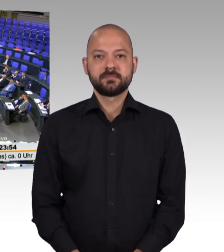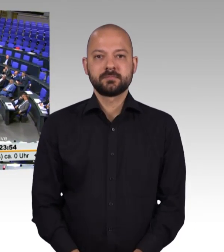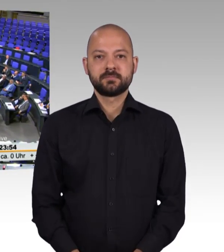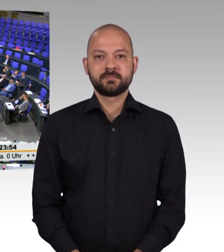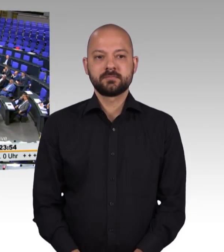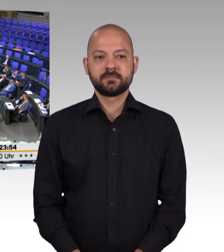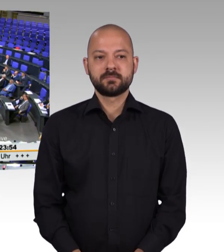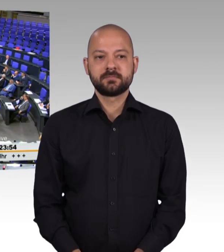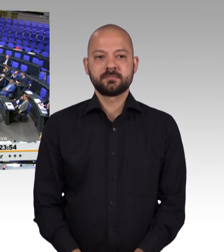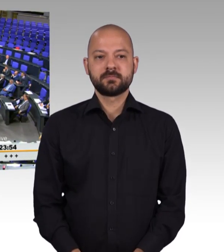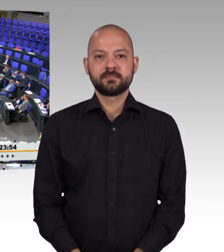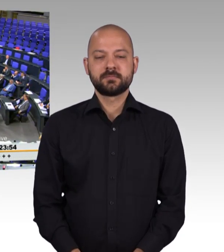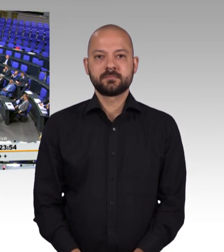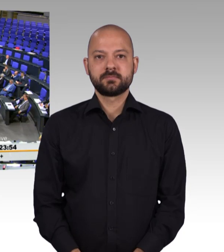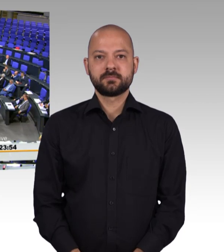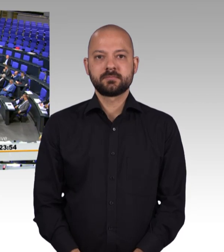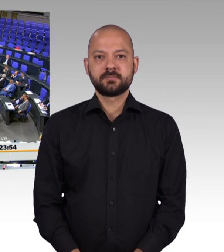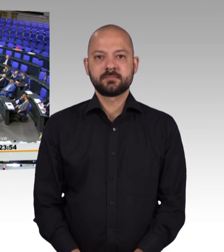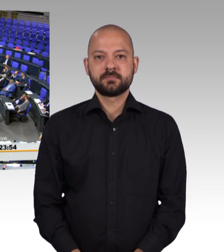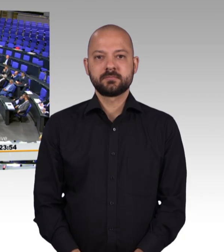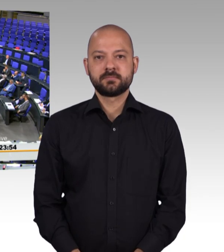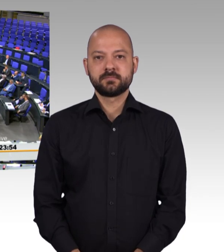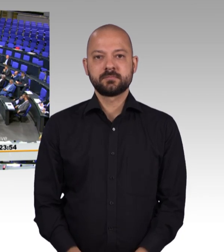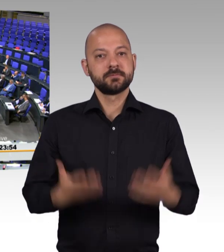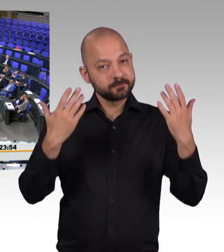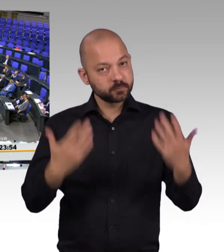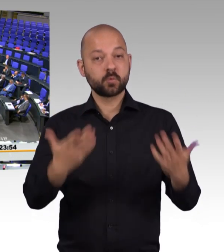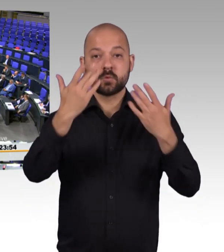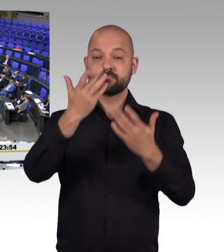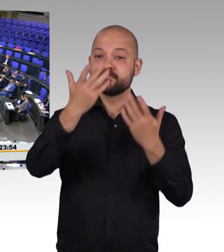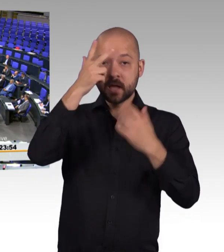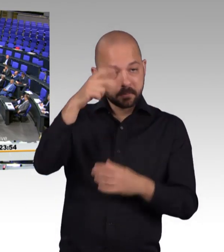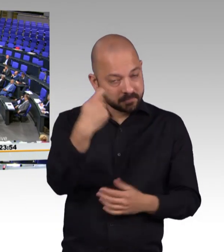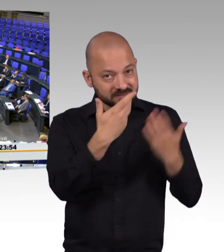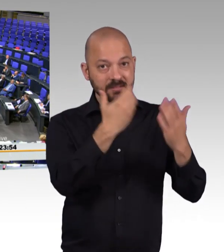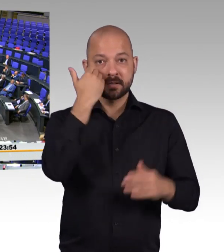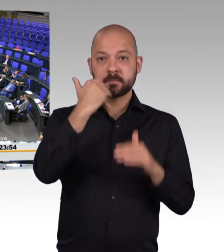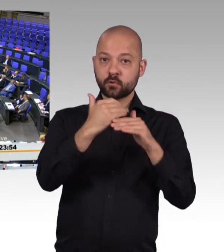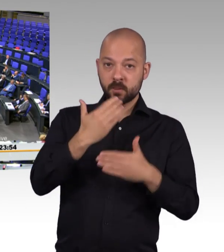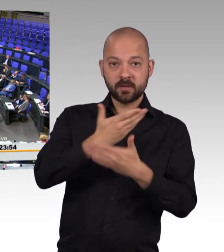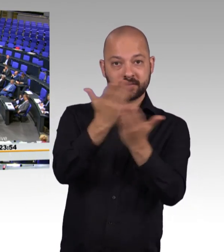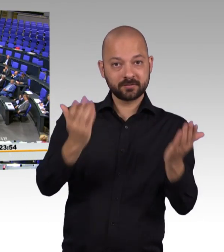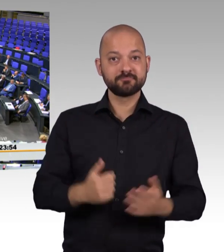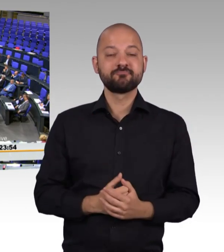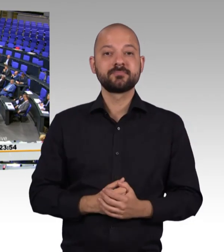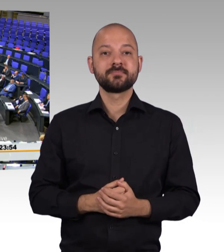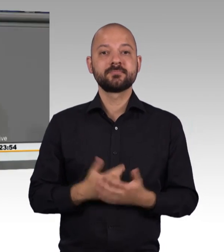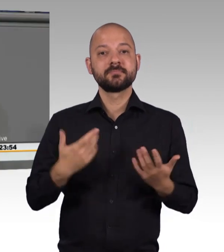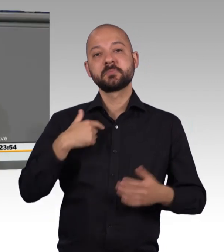Sehr geehrter Herr Präsident! Meine Kolleginnen und Kollegen, erstmal will ich mal eines sagen, weil hier gerade von rechter